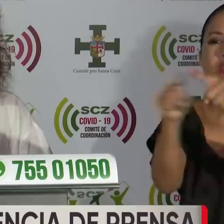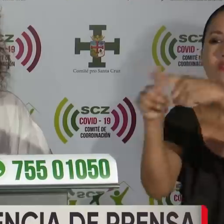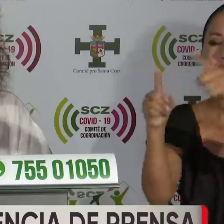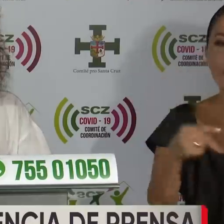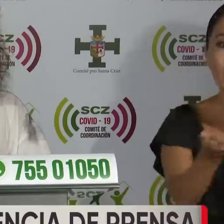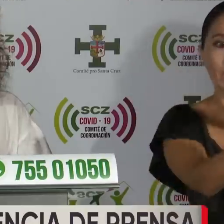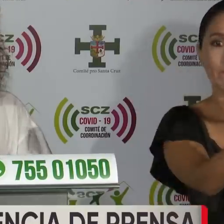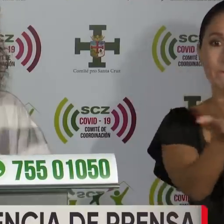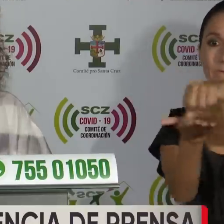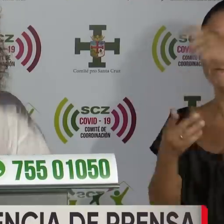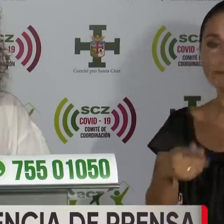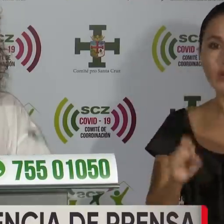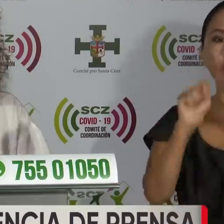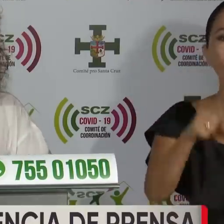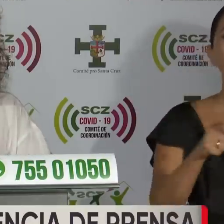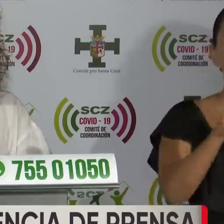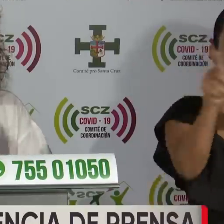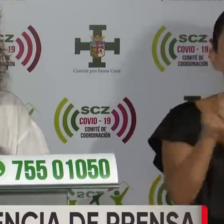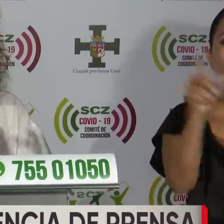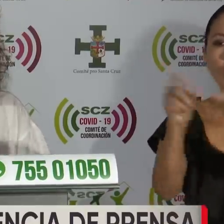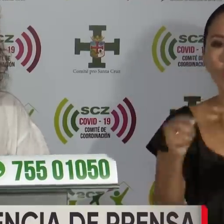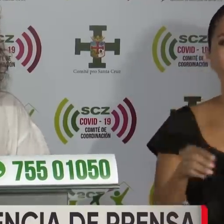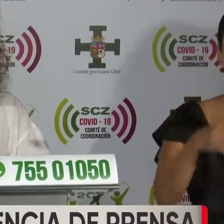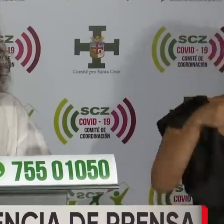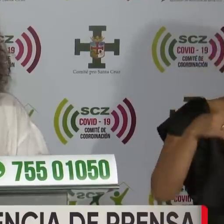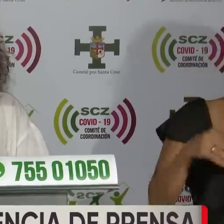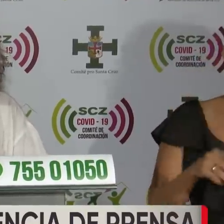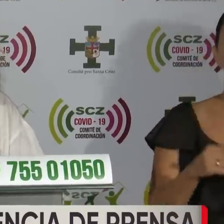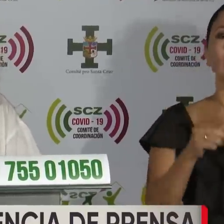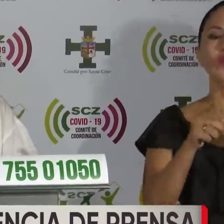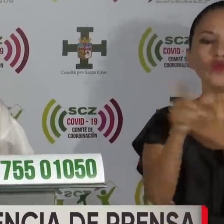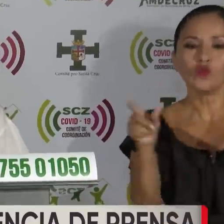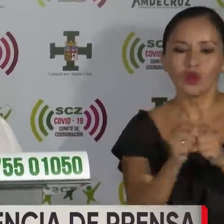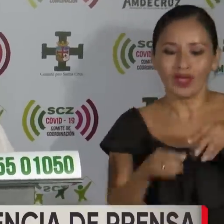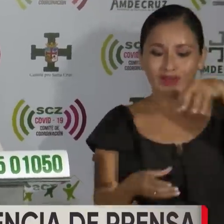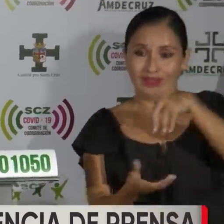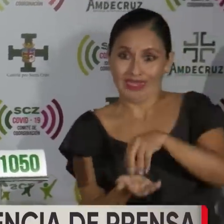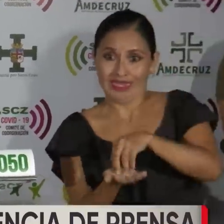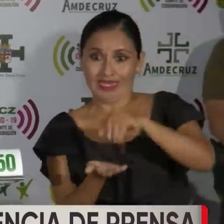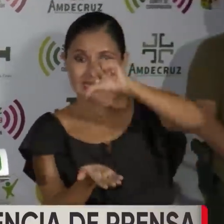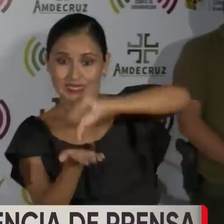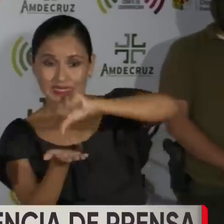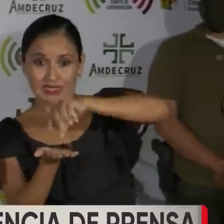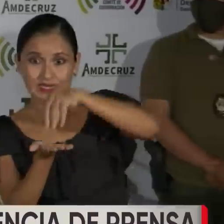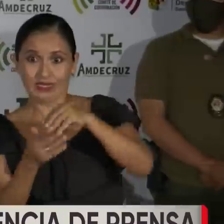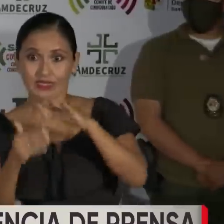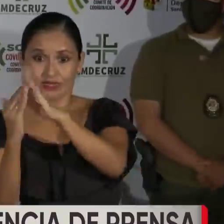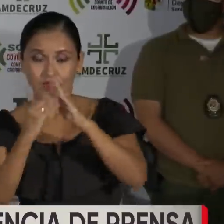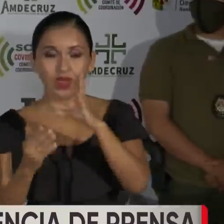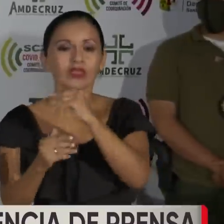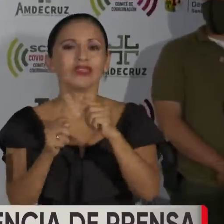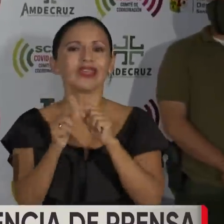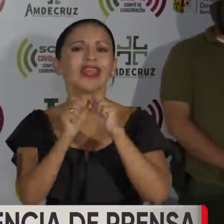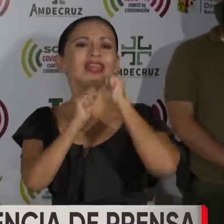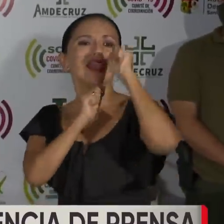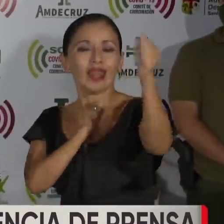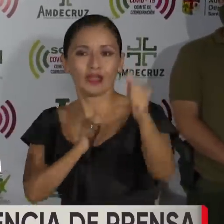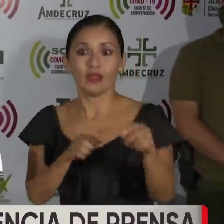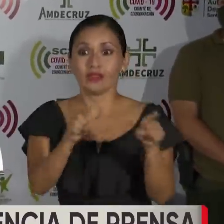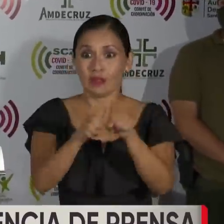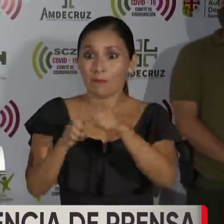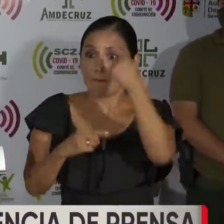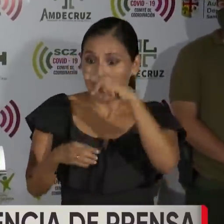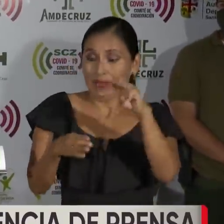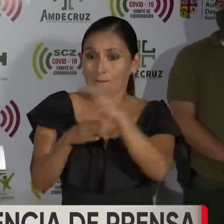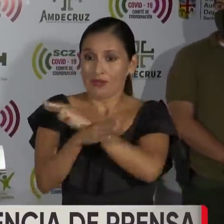para lograr el alcance geográfico en las áreas urbanas y rurales. Para este efecto, el